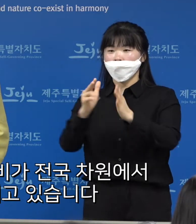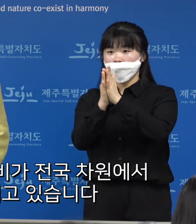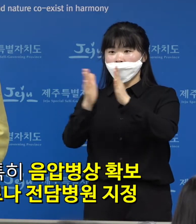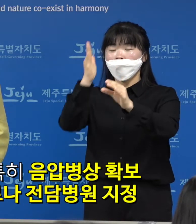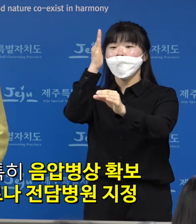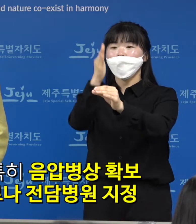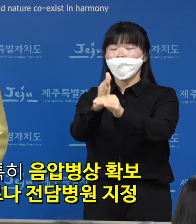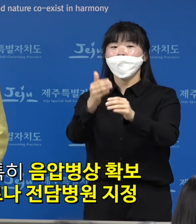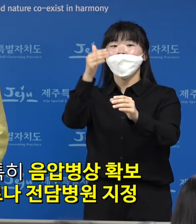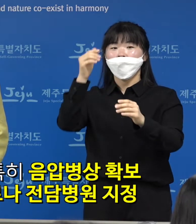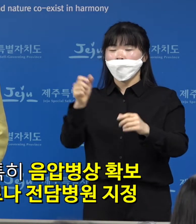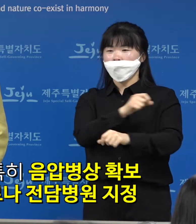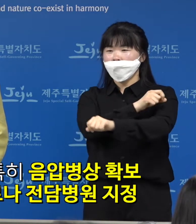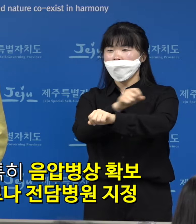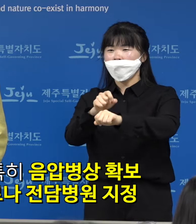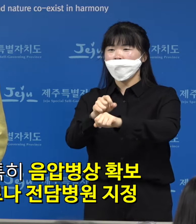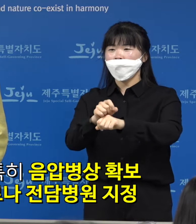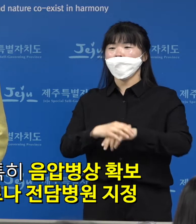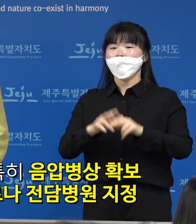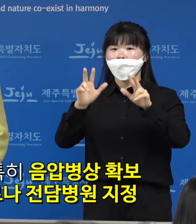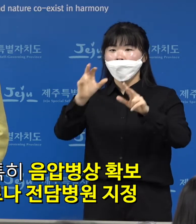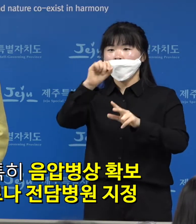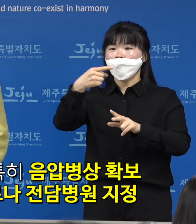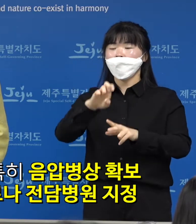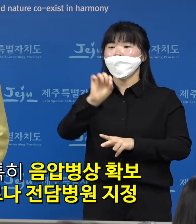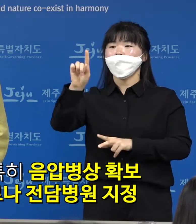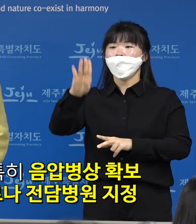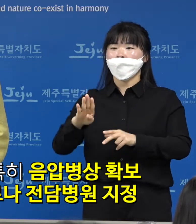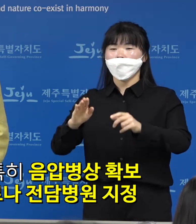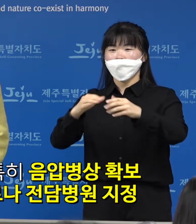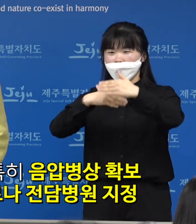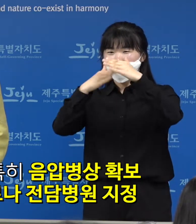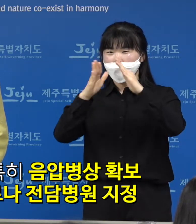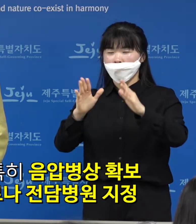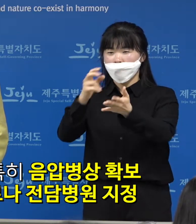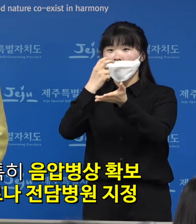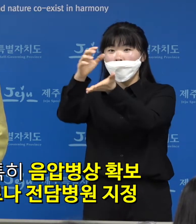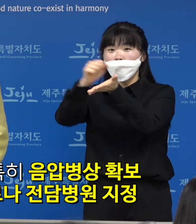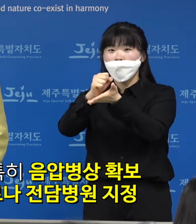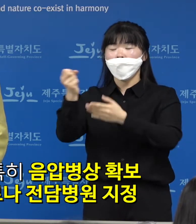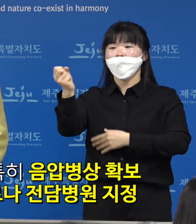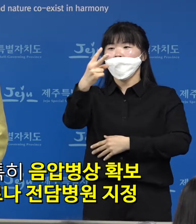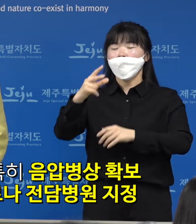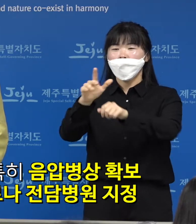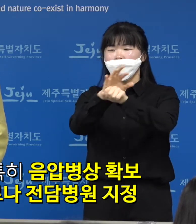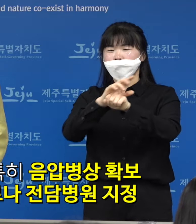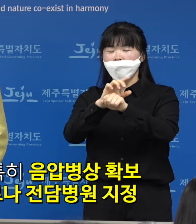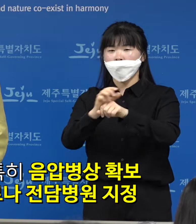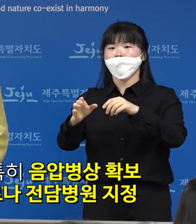있습니다. 이 중에는 특히 음악 병상의 확보, 그리고 코로나